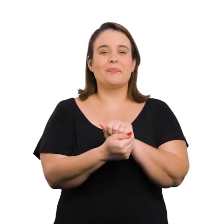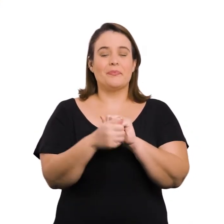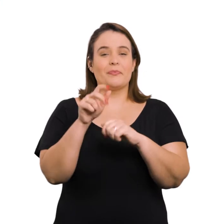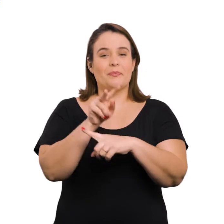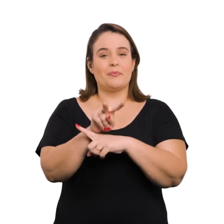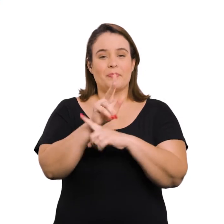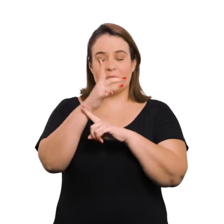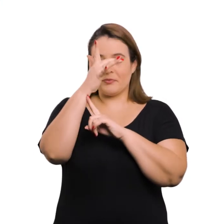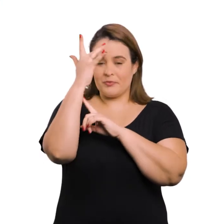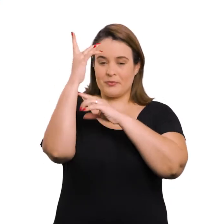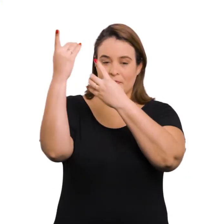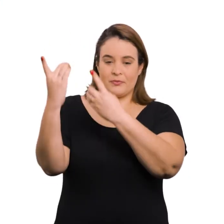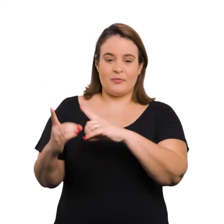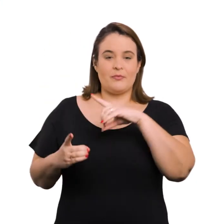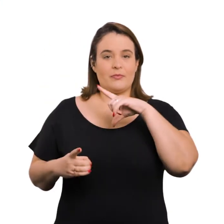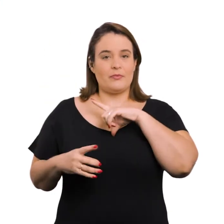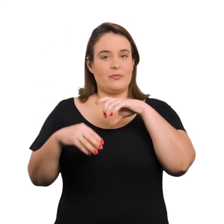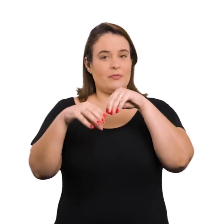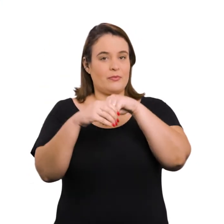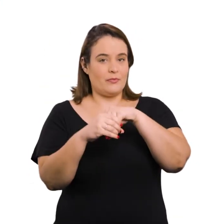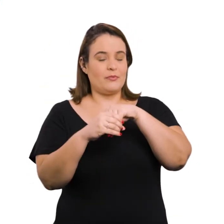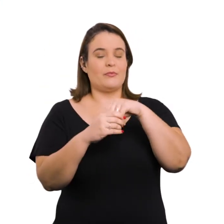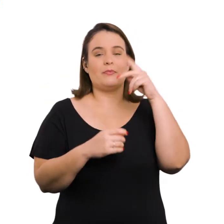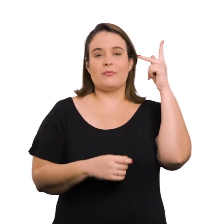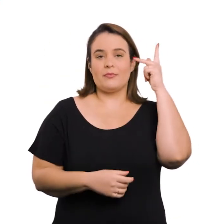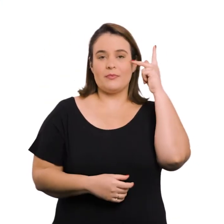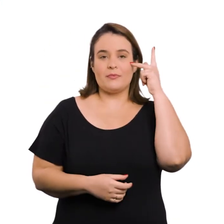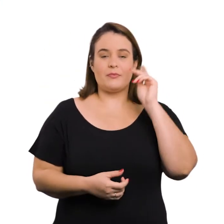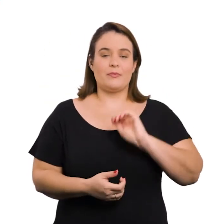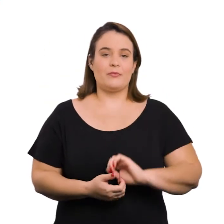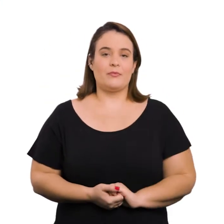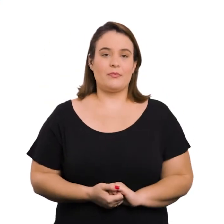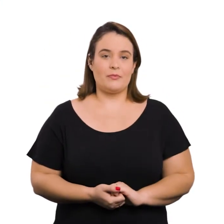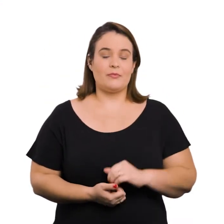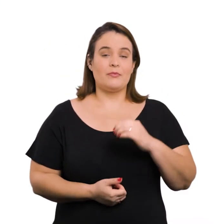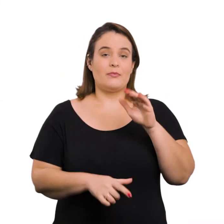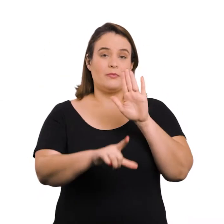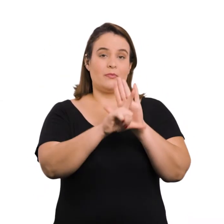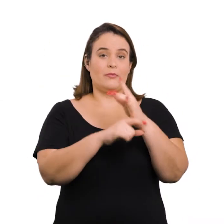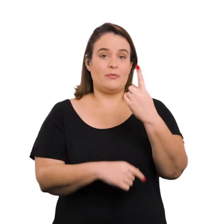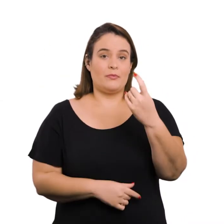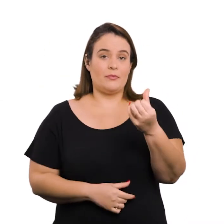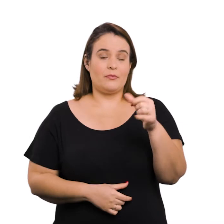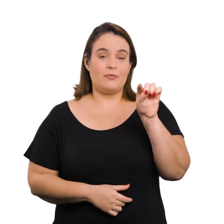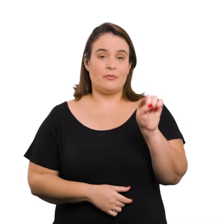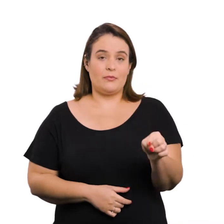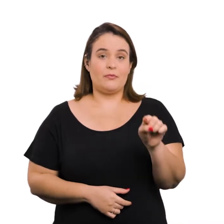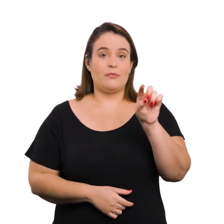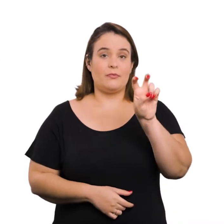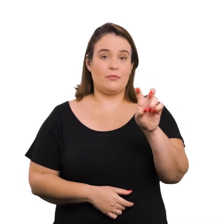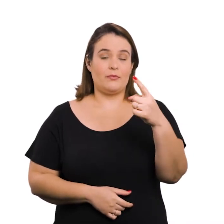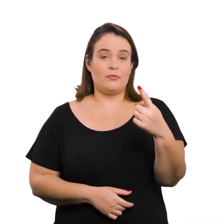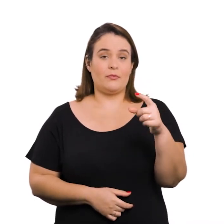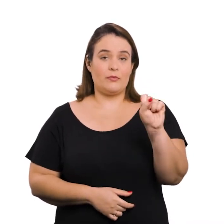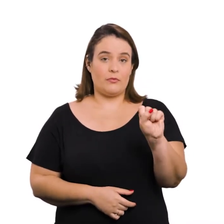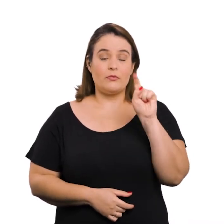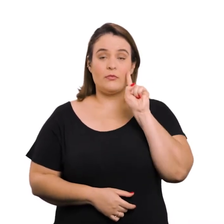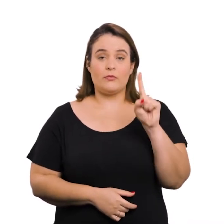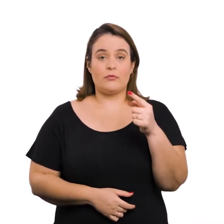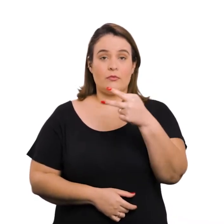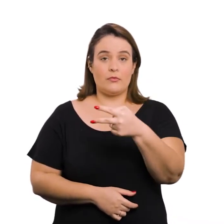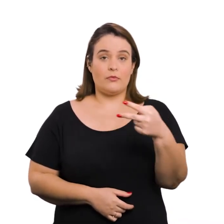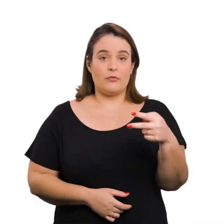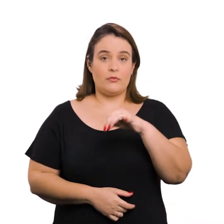Reabilitação e Cuidados para a Pessoa com Deficiência no Município de São Paulo. Lei nº 16.518,